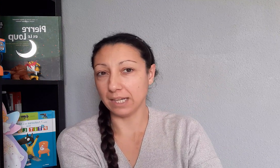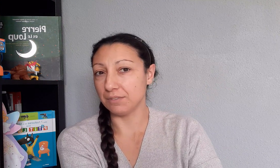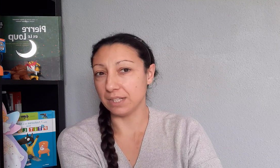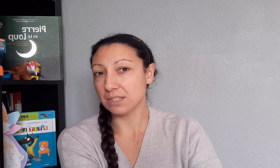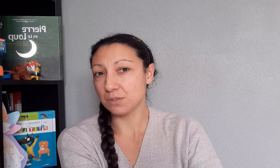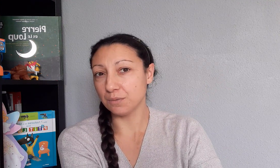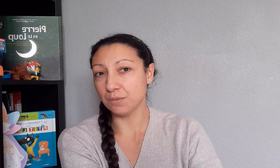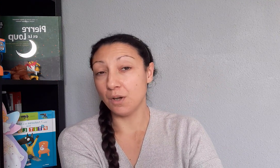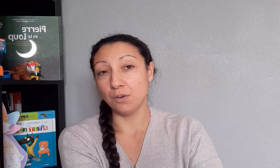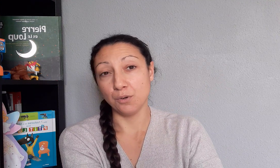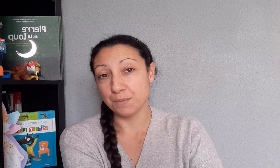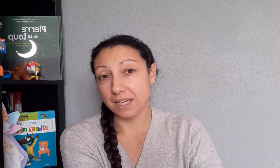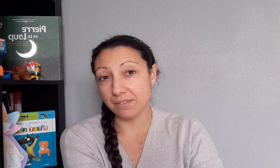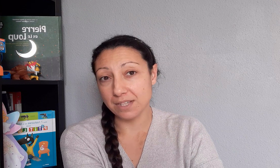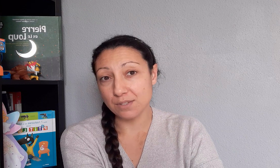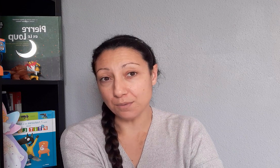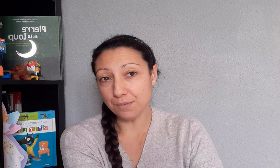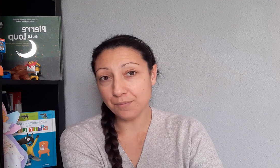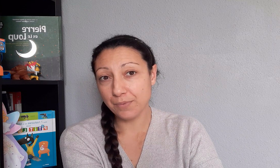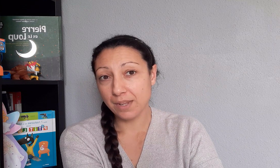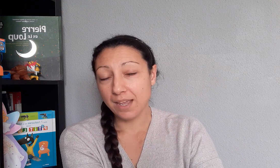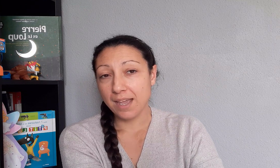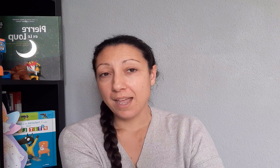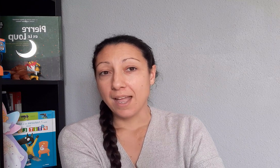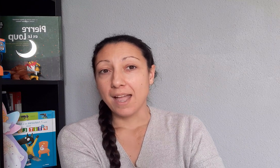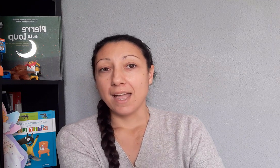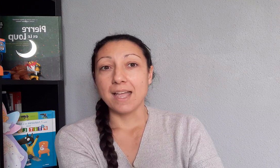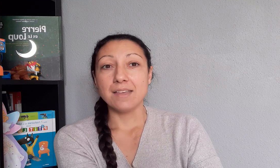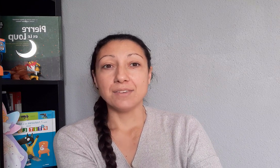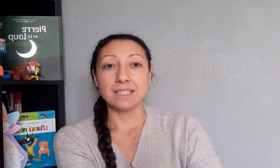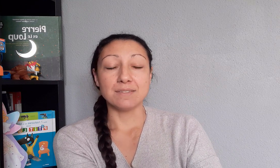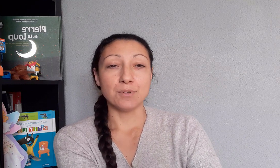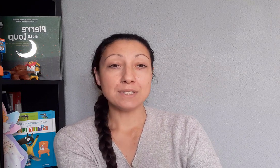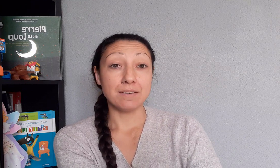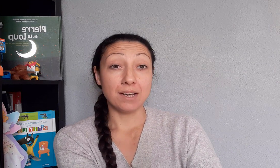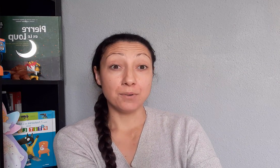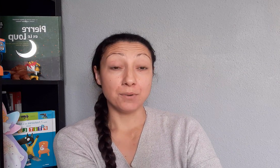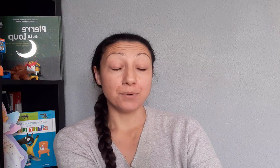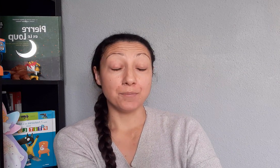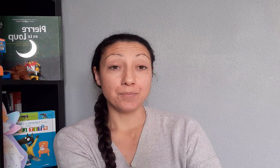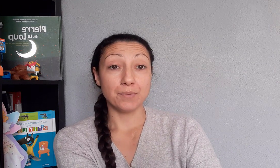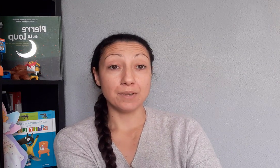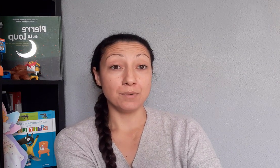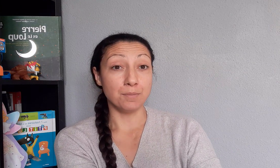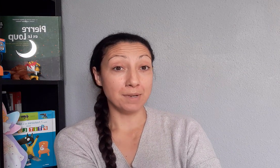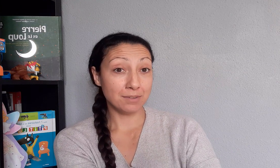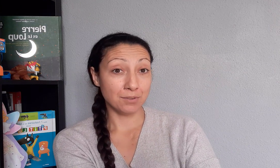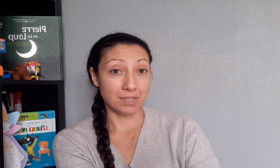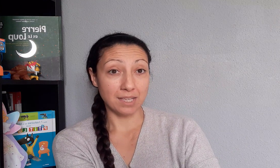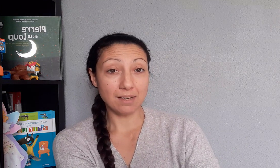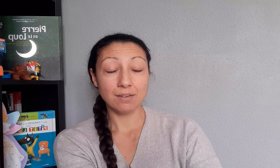la réflexion, l'observation. Et effectivement, ça va le maintenir